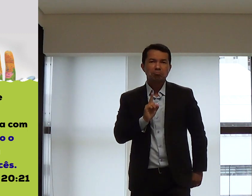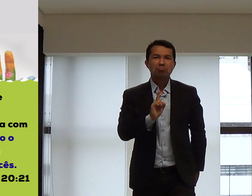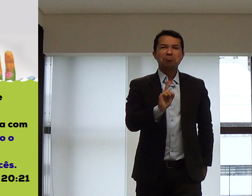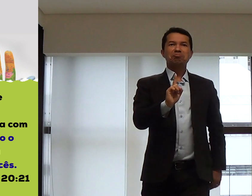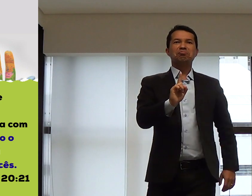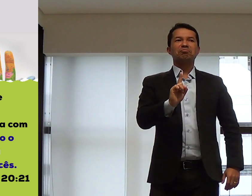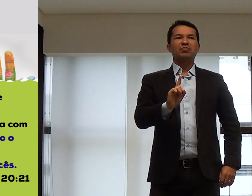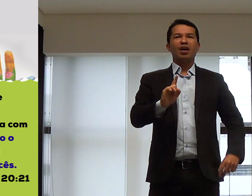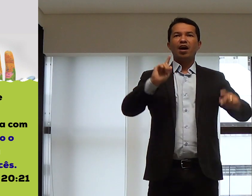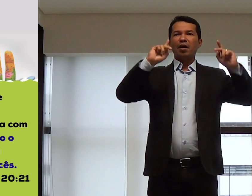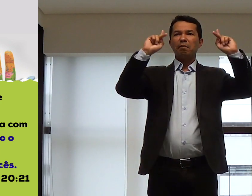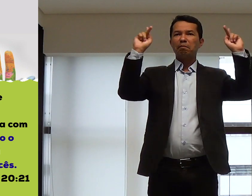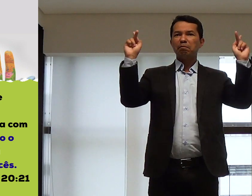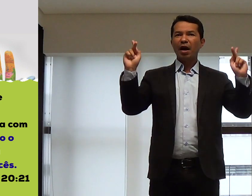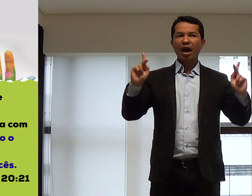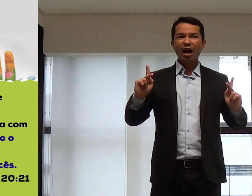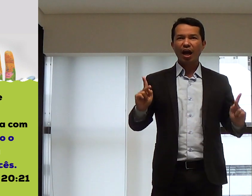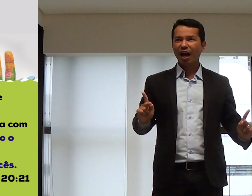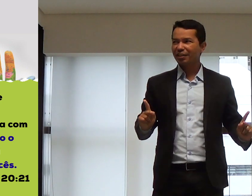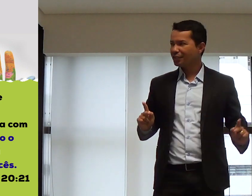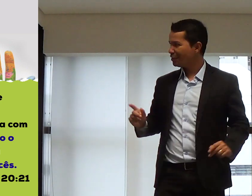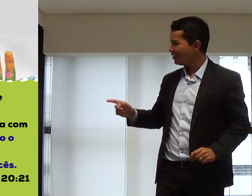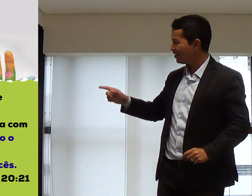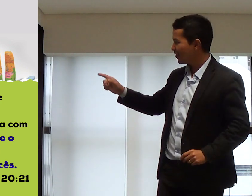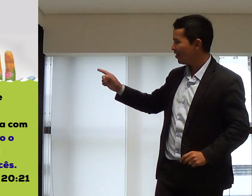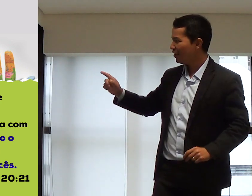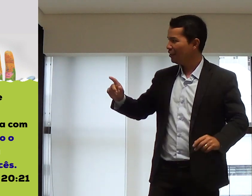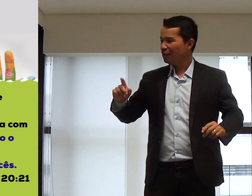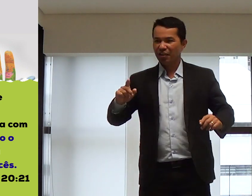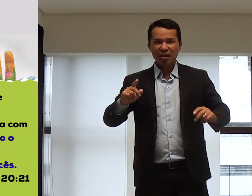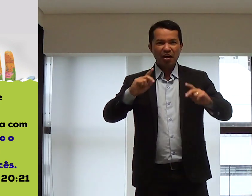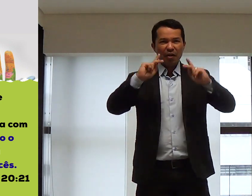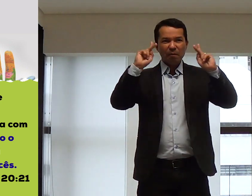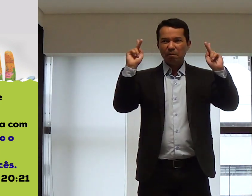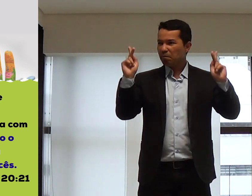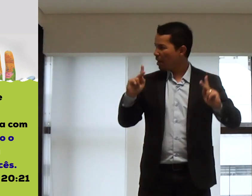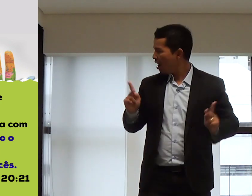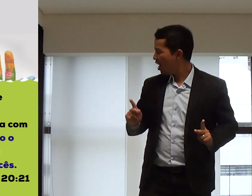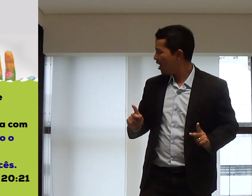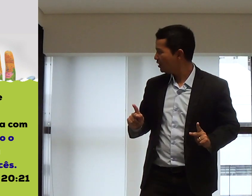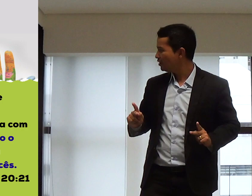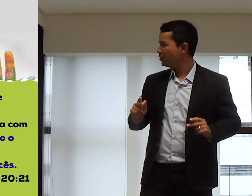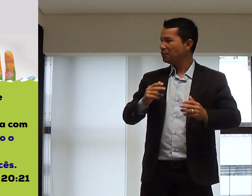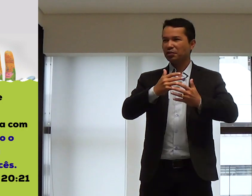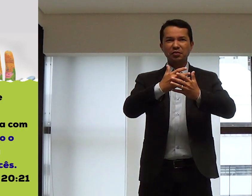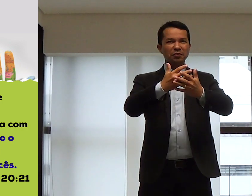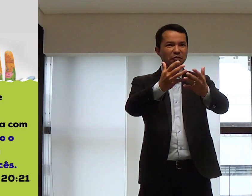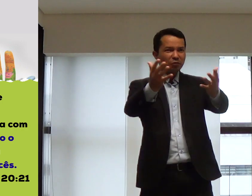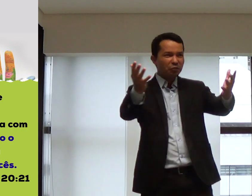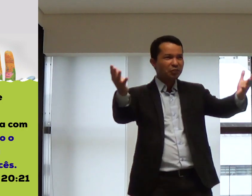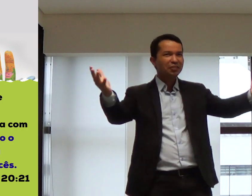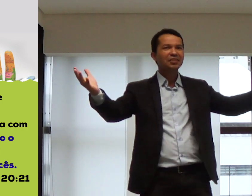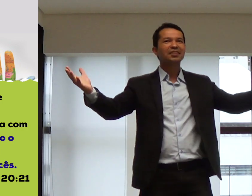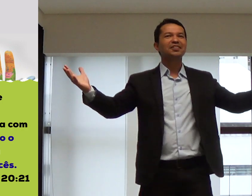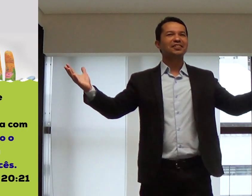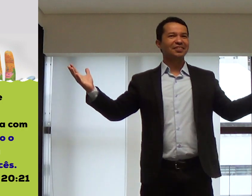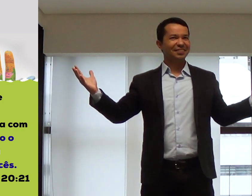Encontra aqueles homens que estão naquela casa. E ele fala. A paz